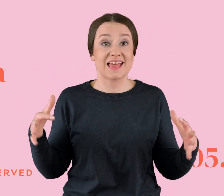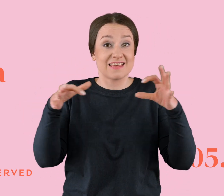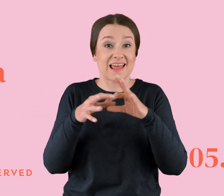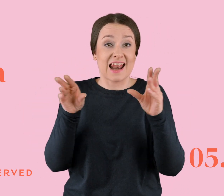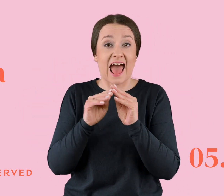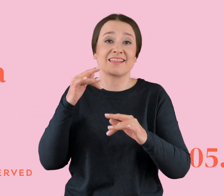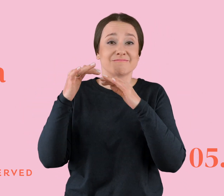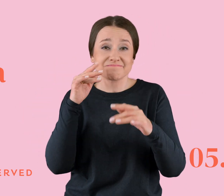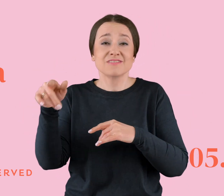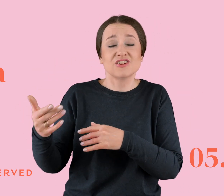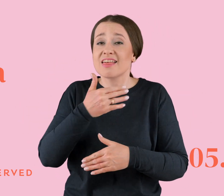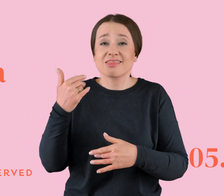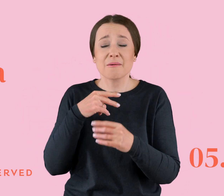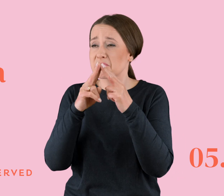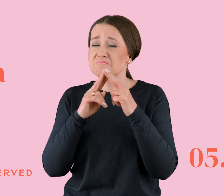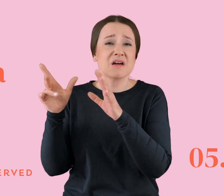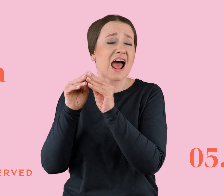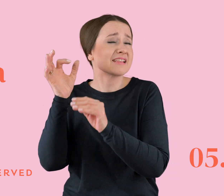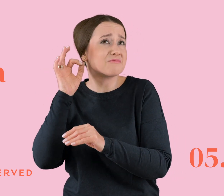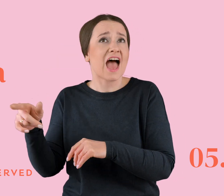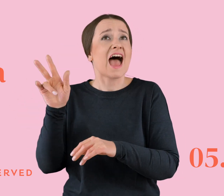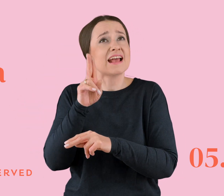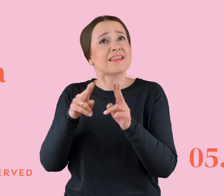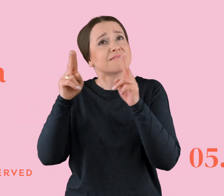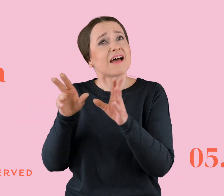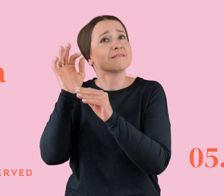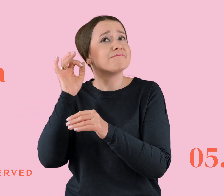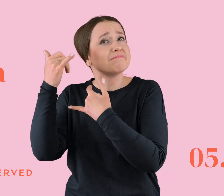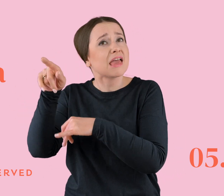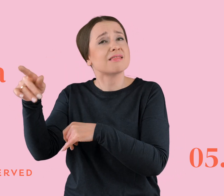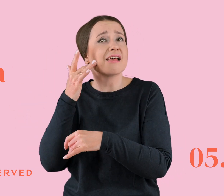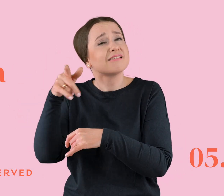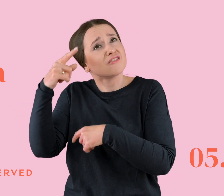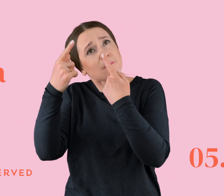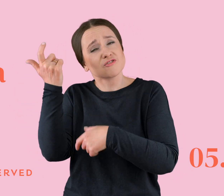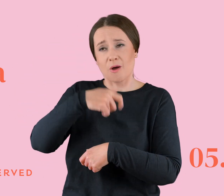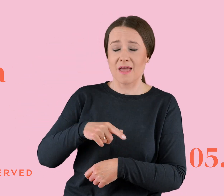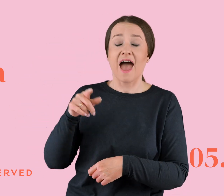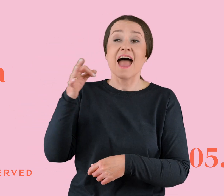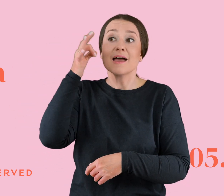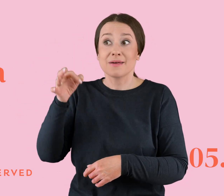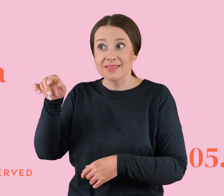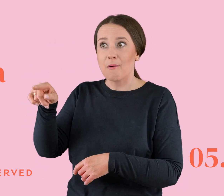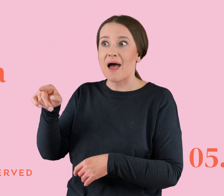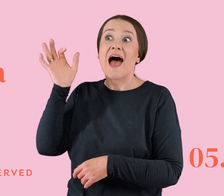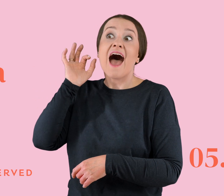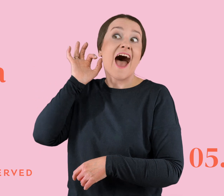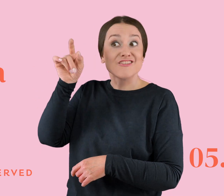bo mu się nie układa z dziewczyną, a podczas seksu myśli o mnie. Zapytałam się, a ona wiesz, że masz opryszczkę? Ta jaka? Ta